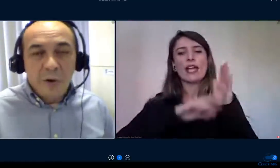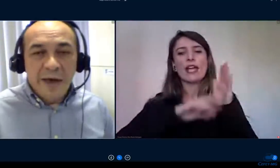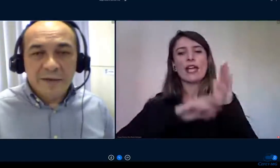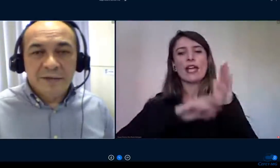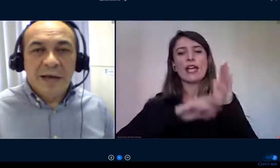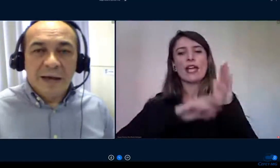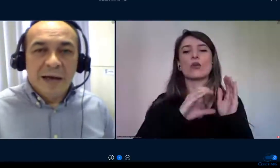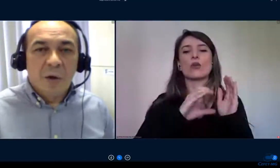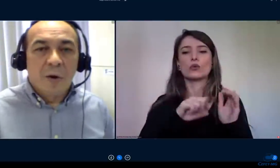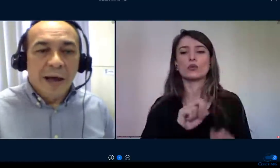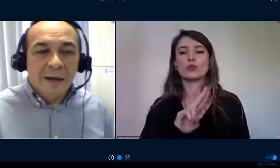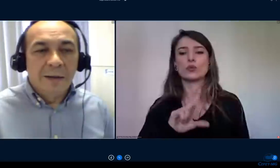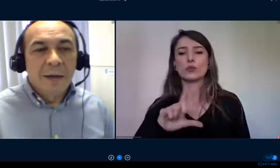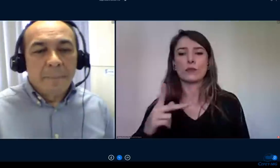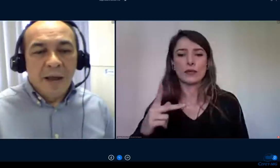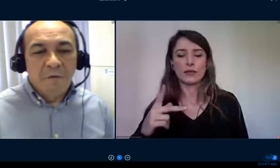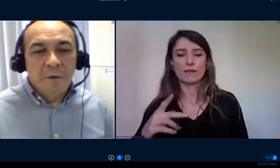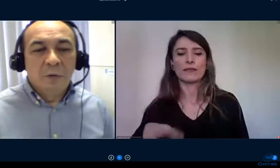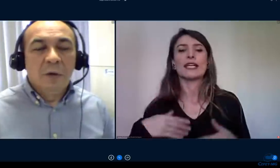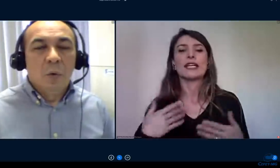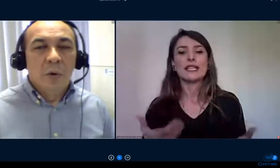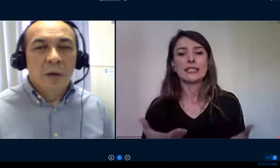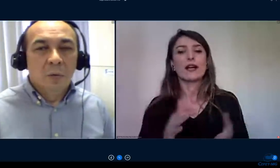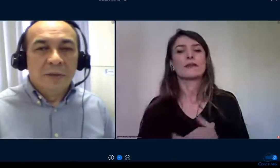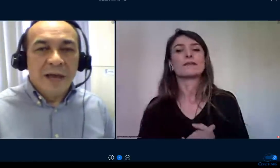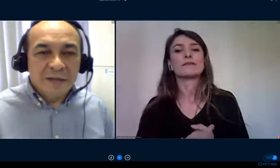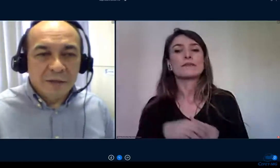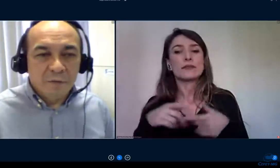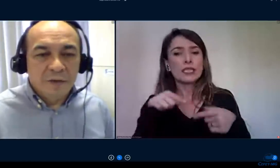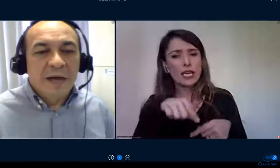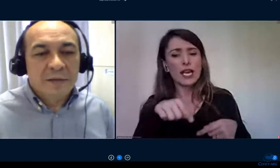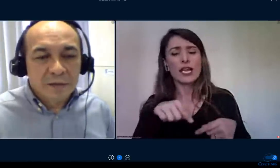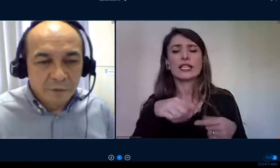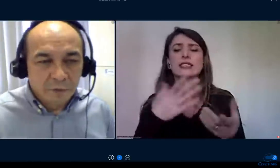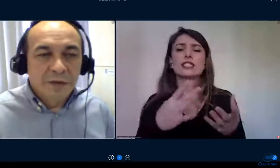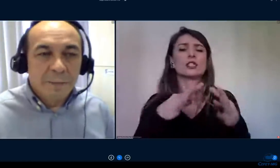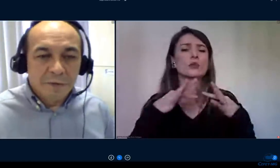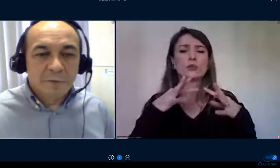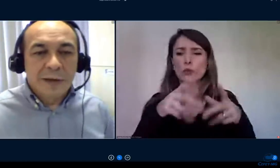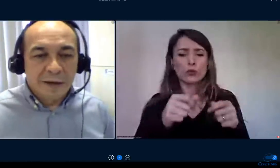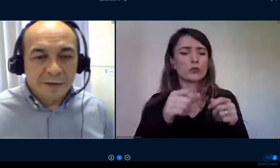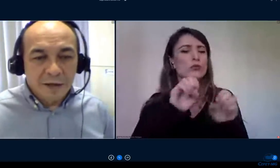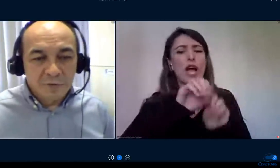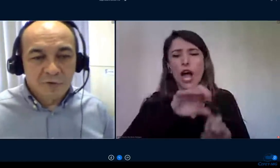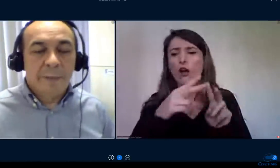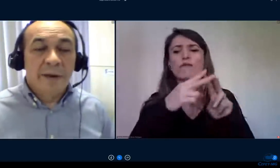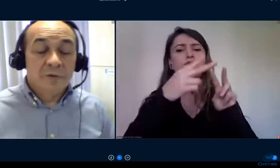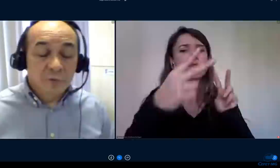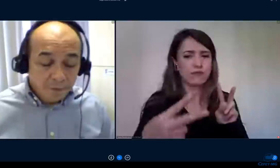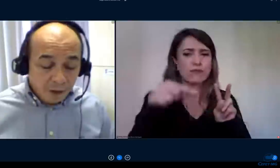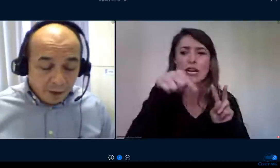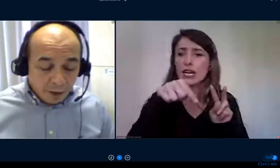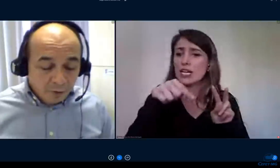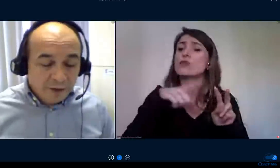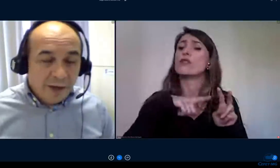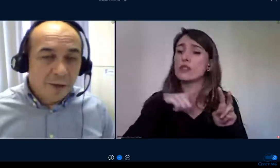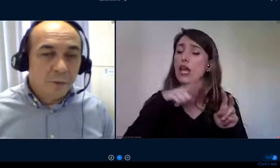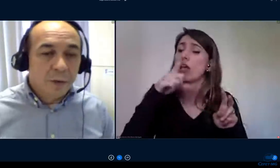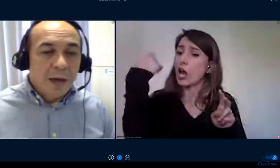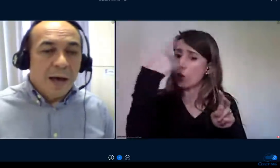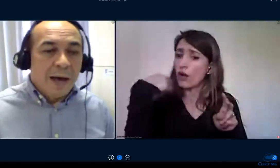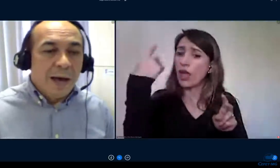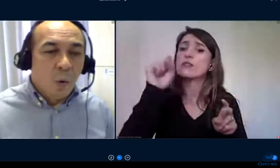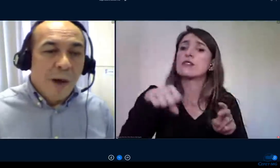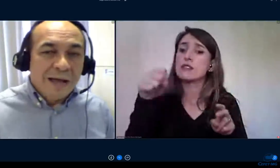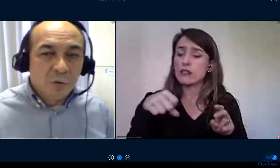reconhece a carga horária para efeito de currículo dessas atividades desenvolvidas mesmo com calendário suspenso eu tenho